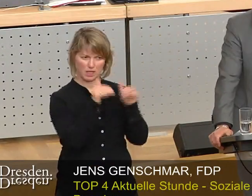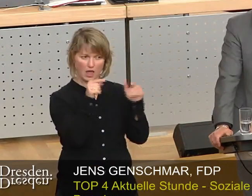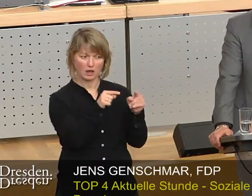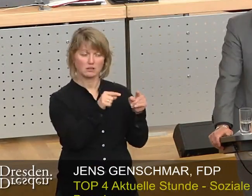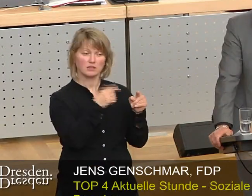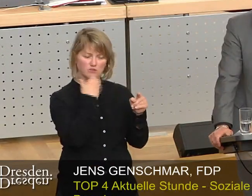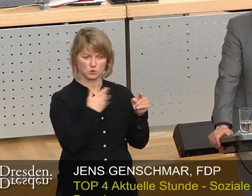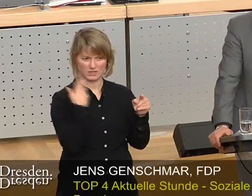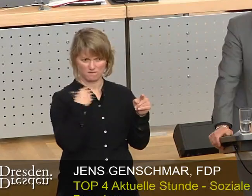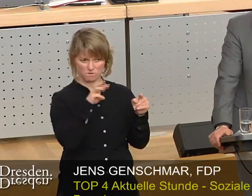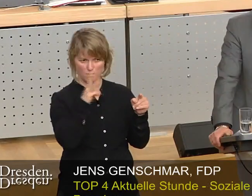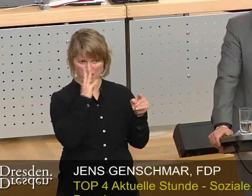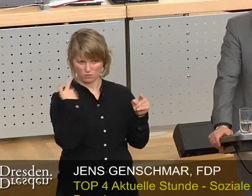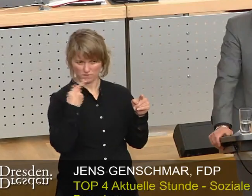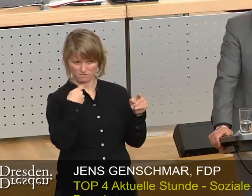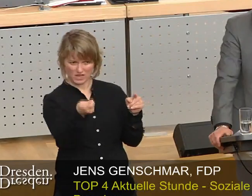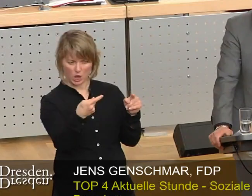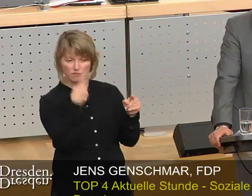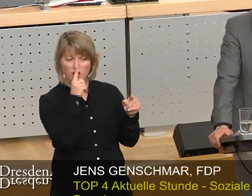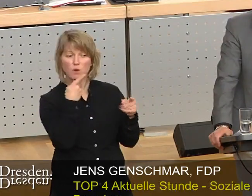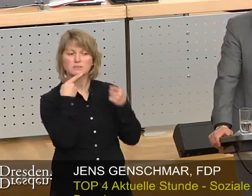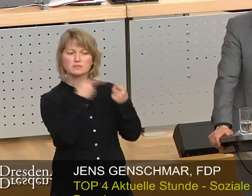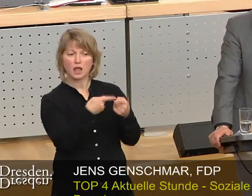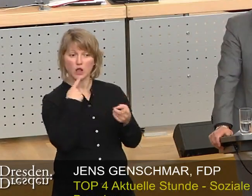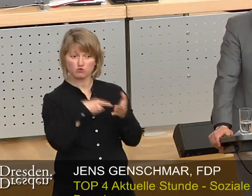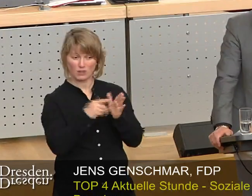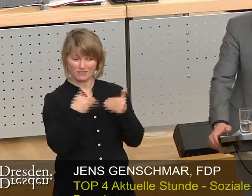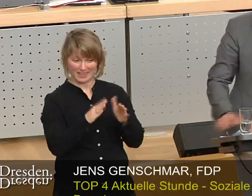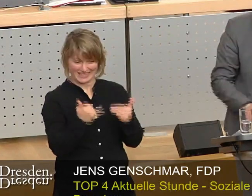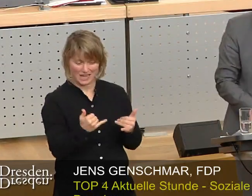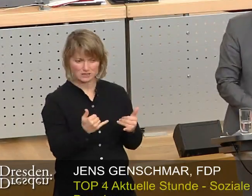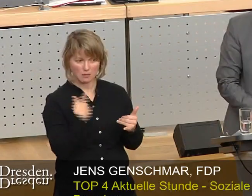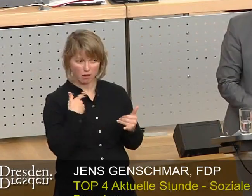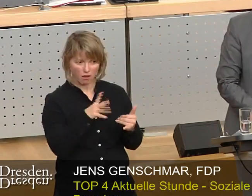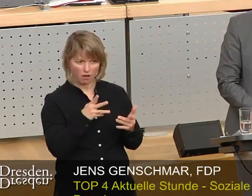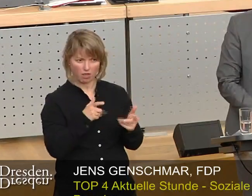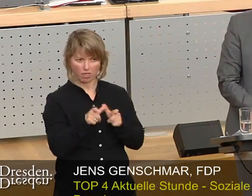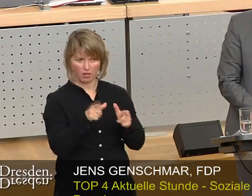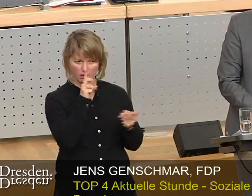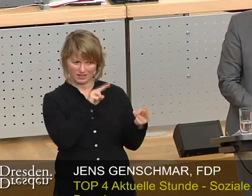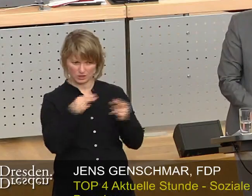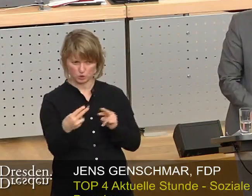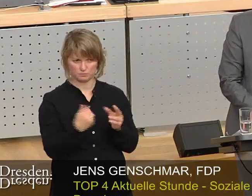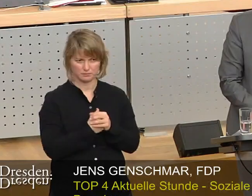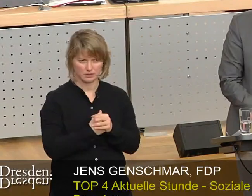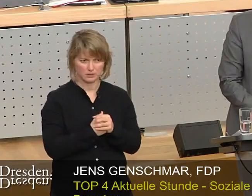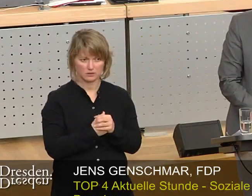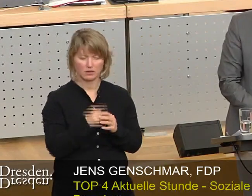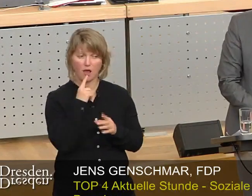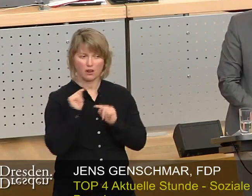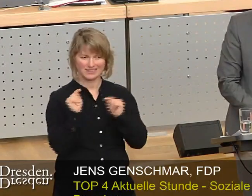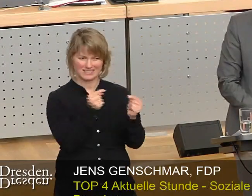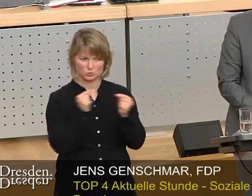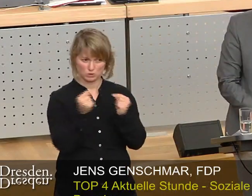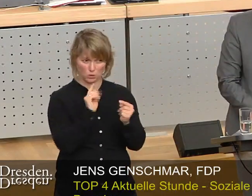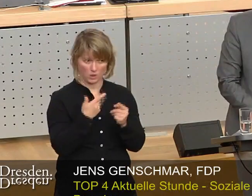Verkaufs der Woba und hier meine ich die Schuldenfreiheit aufs Spiel setzt. Gerade die Diskussion um die neue Woba zeigt dies